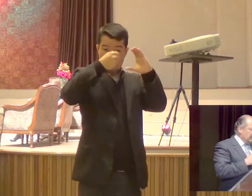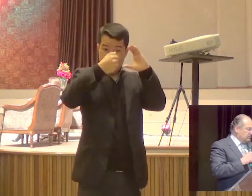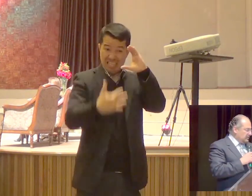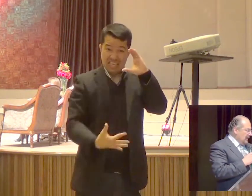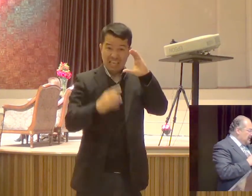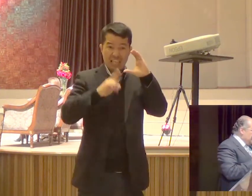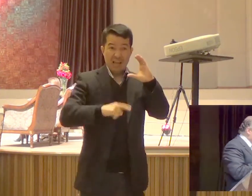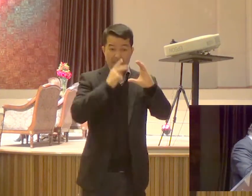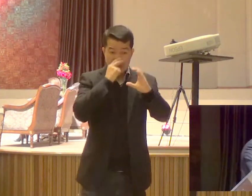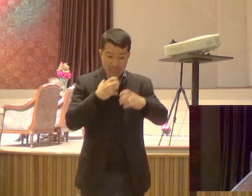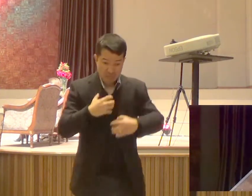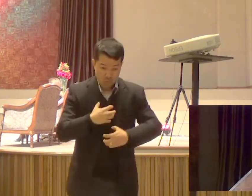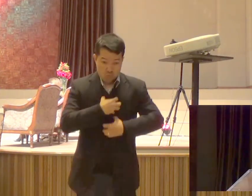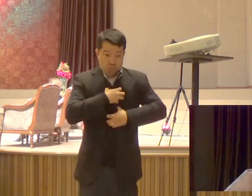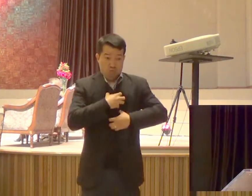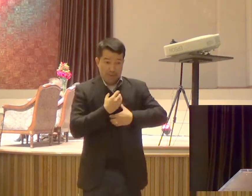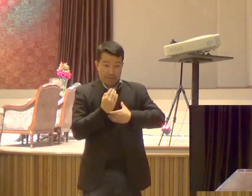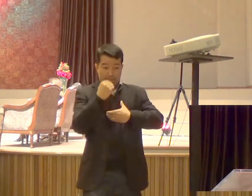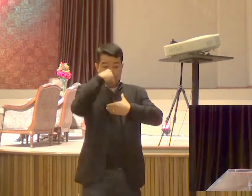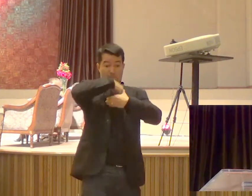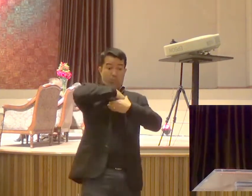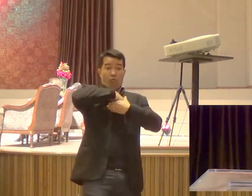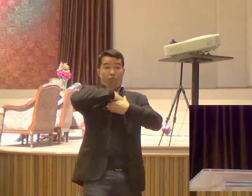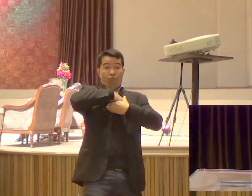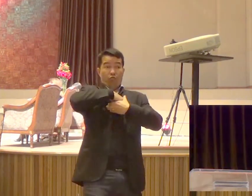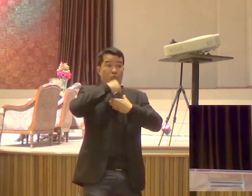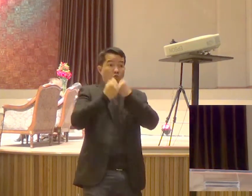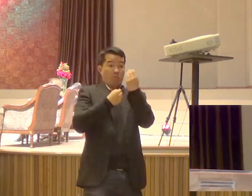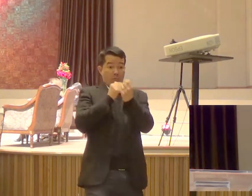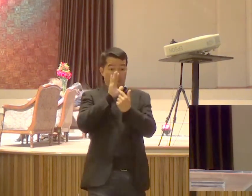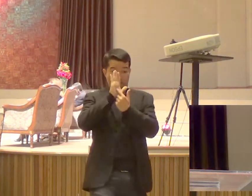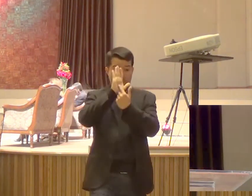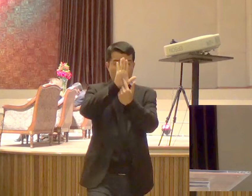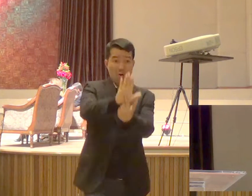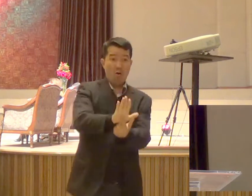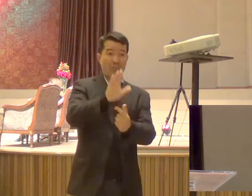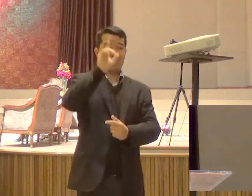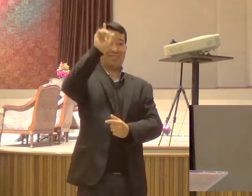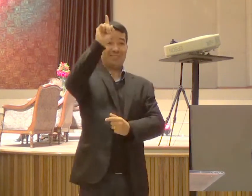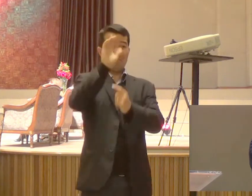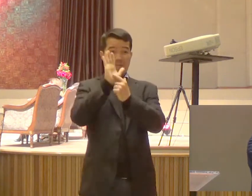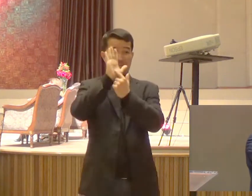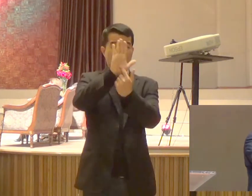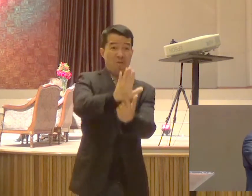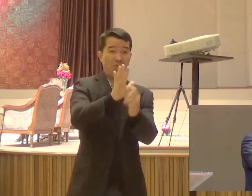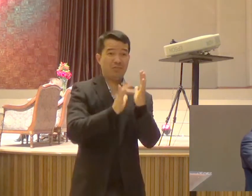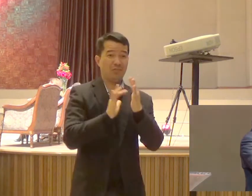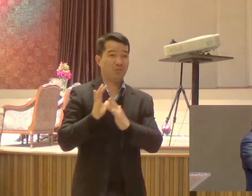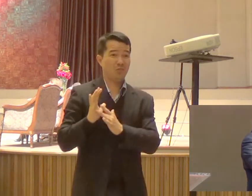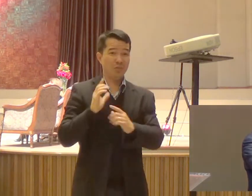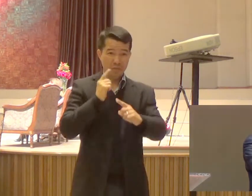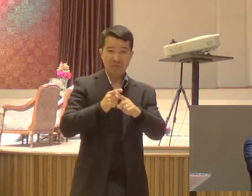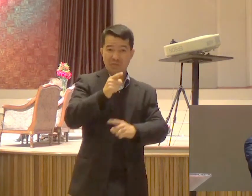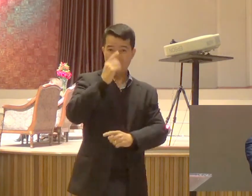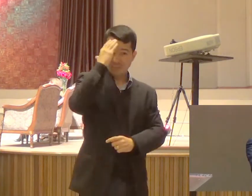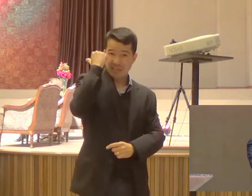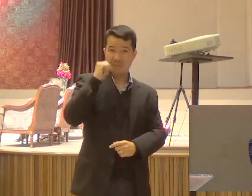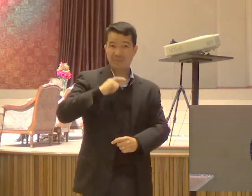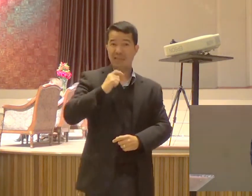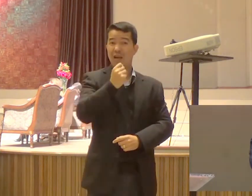que não tem berço Mas tem gente que nunca teve berço Mas a graça de Deus Alcançou essa pessoa E essa pessoa Passou a seguir o Senhor